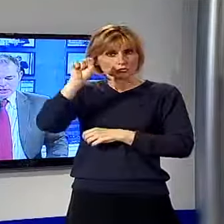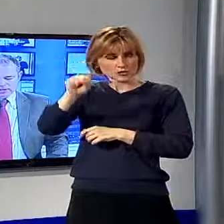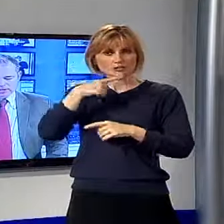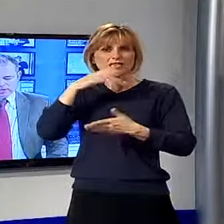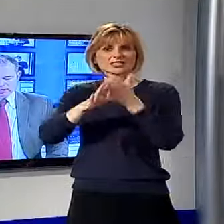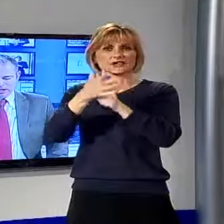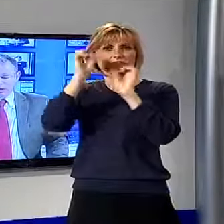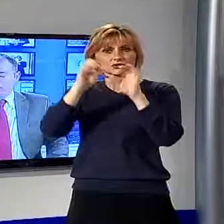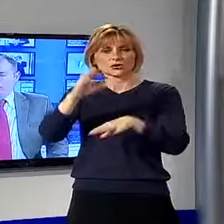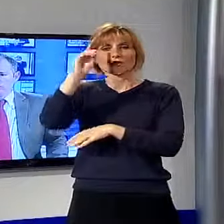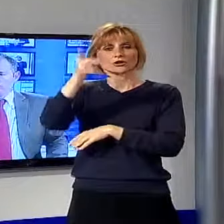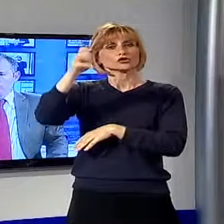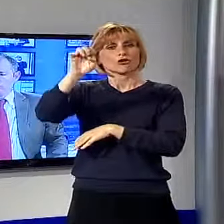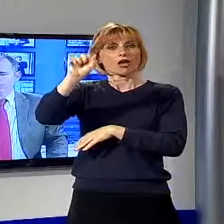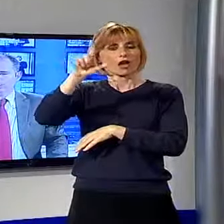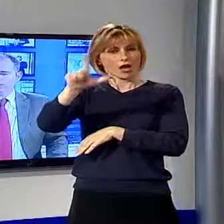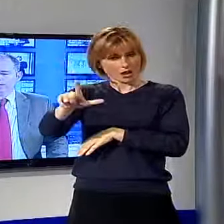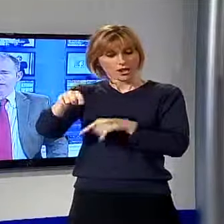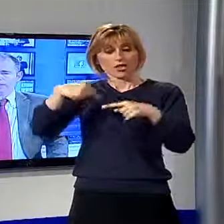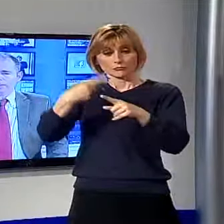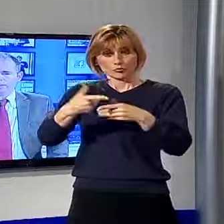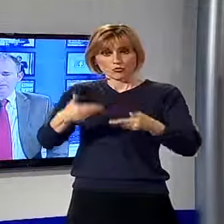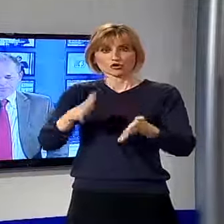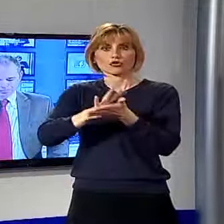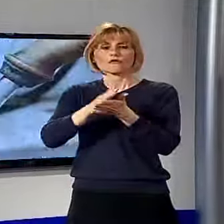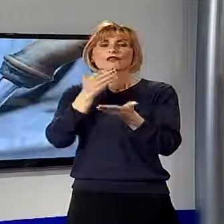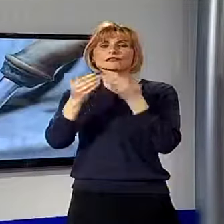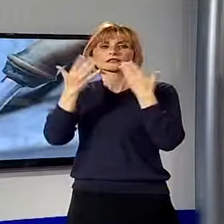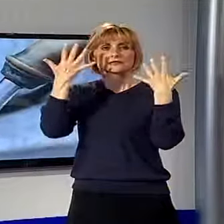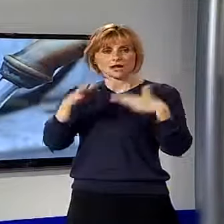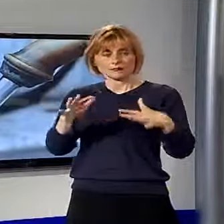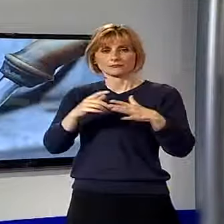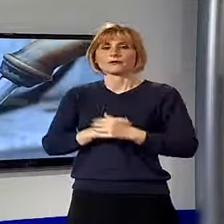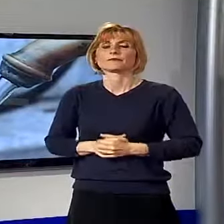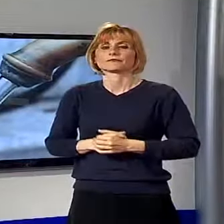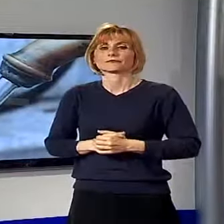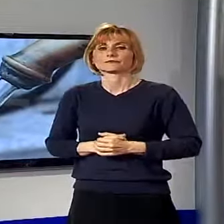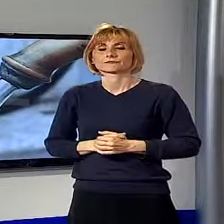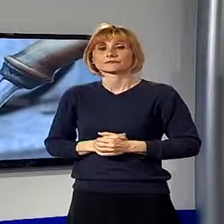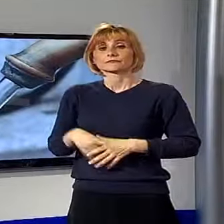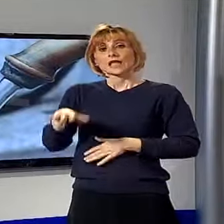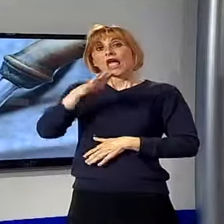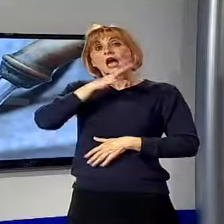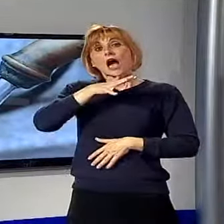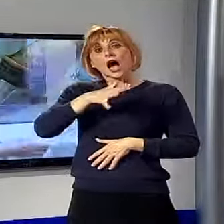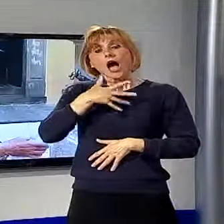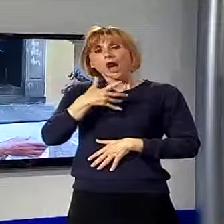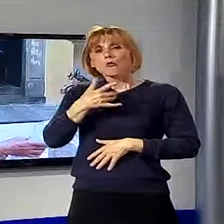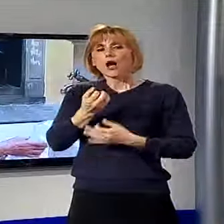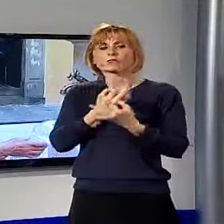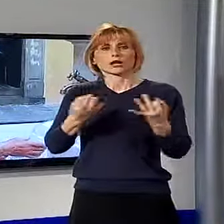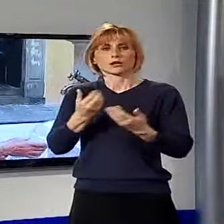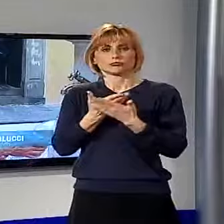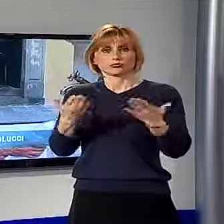CDA della Geal. Oggi ha tenuto una conferenza stampa. L'acqua è un bene pubblico, non si può andare